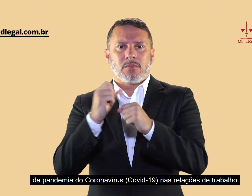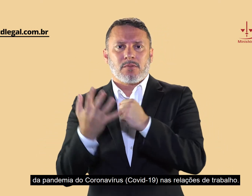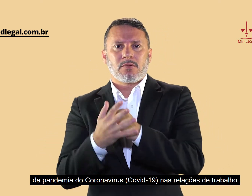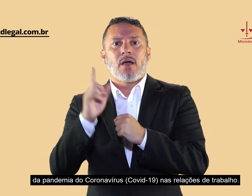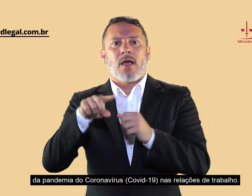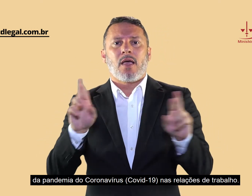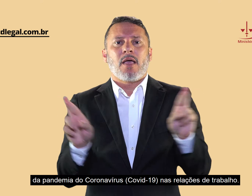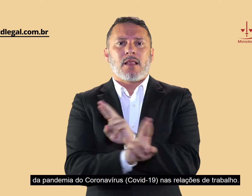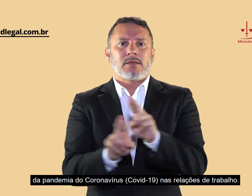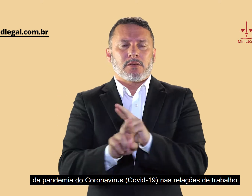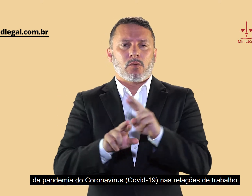nas relações de trabalho.